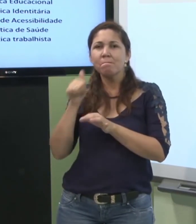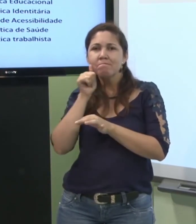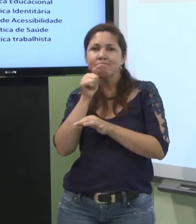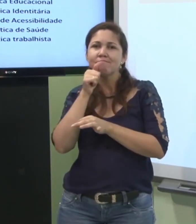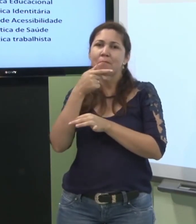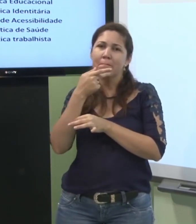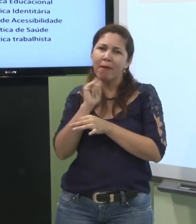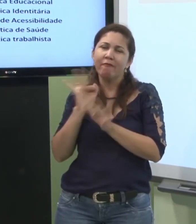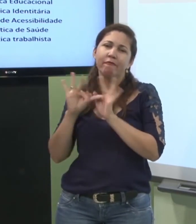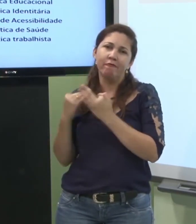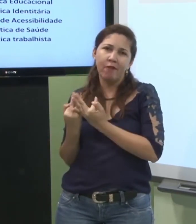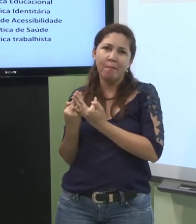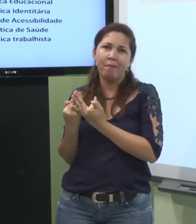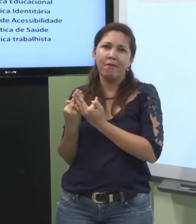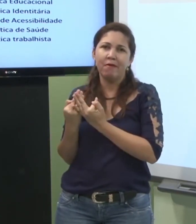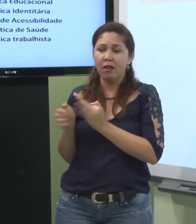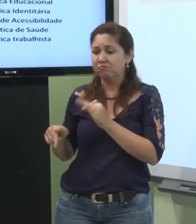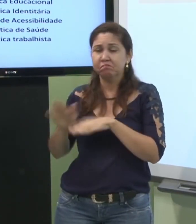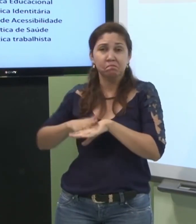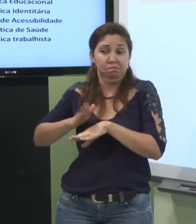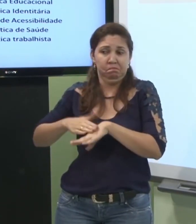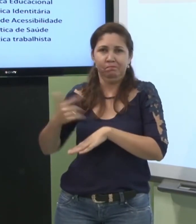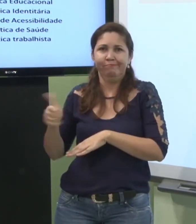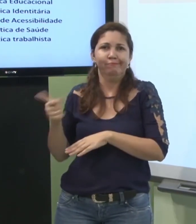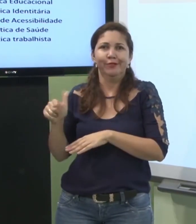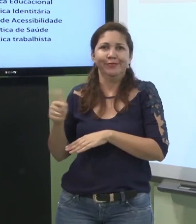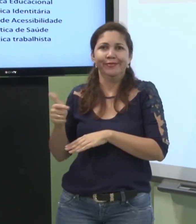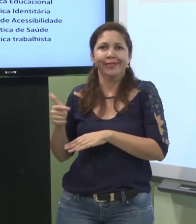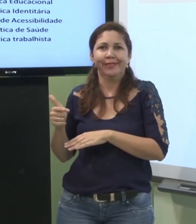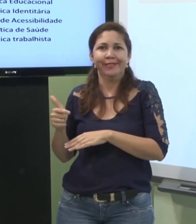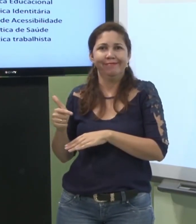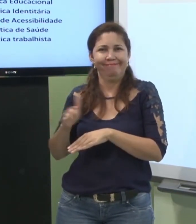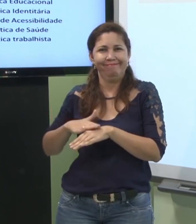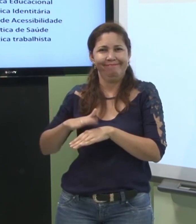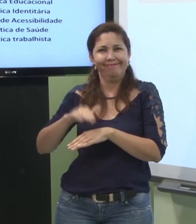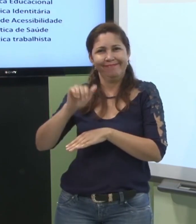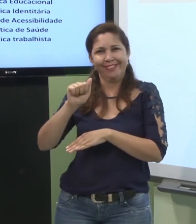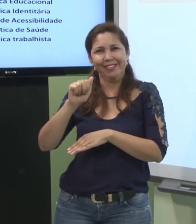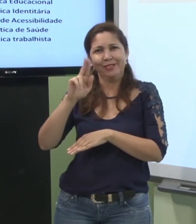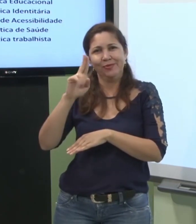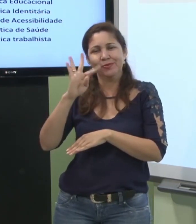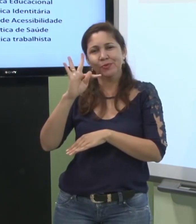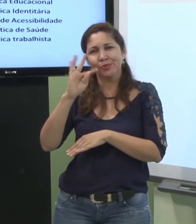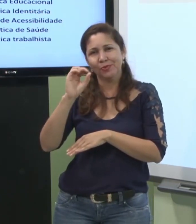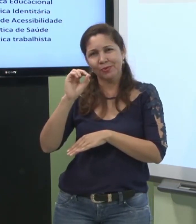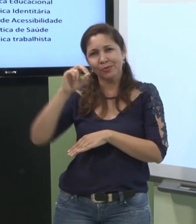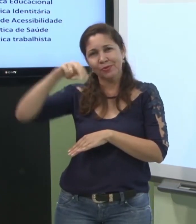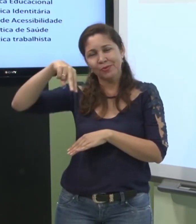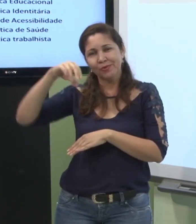então a maioria da família é ouvinte então elas vivem dependente